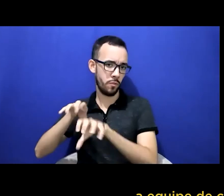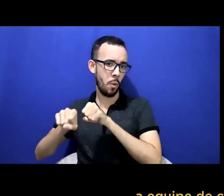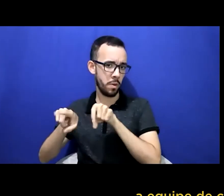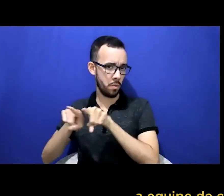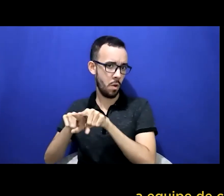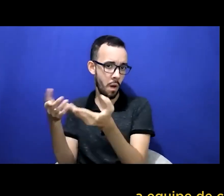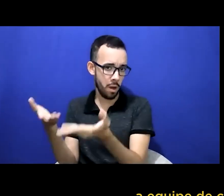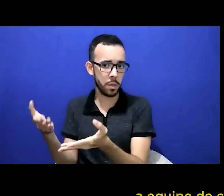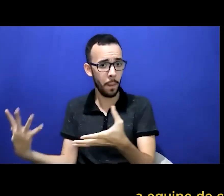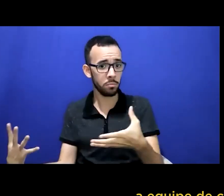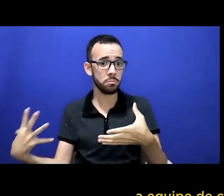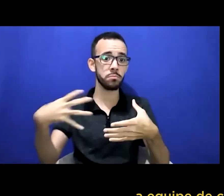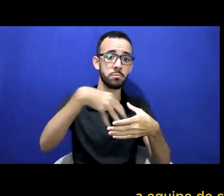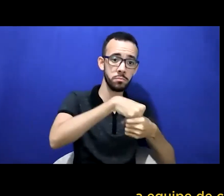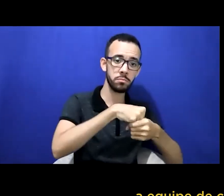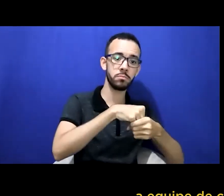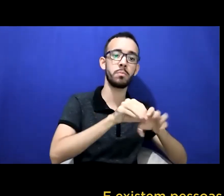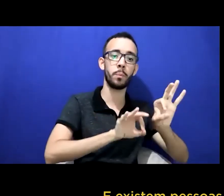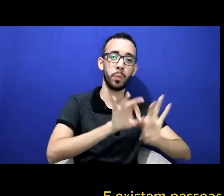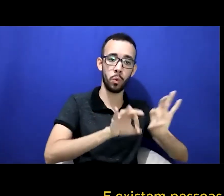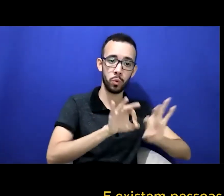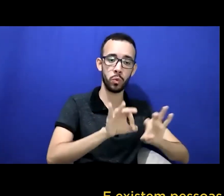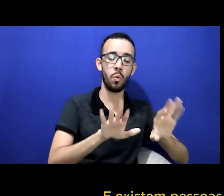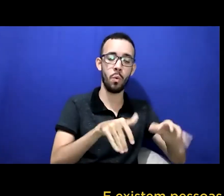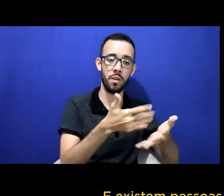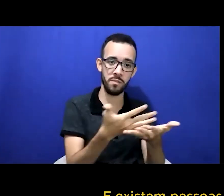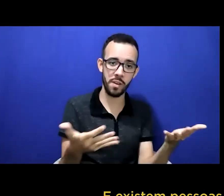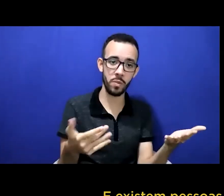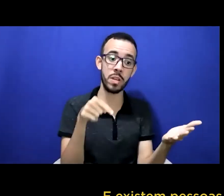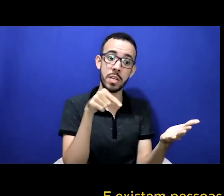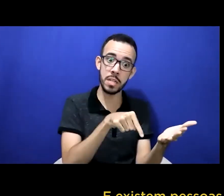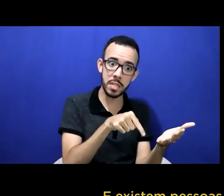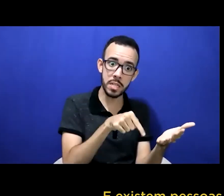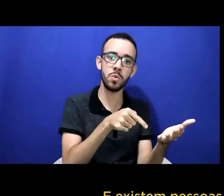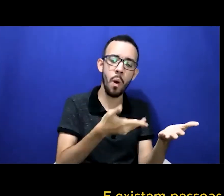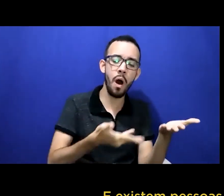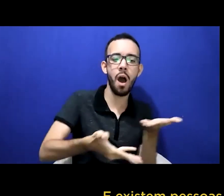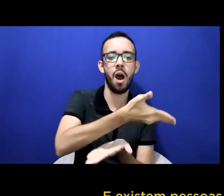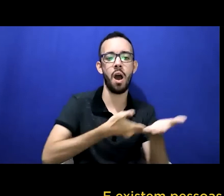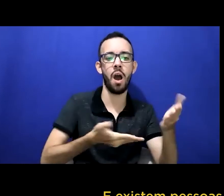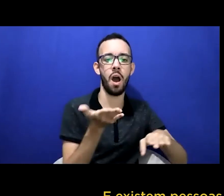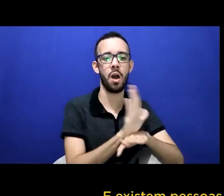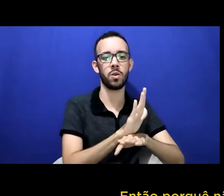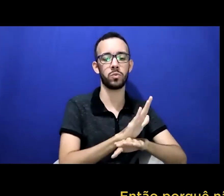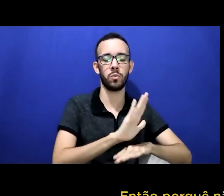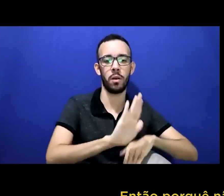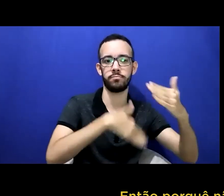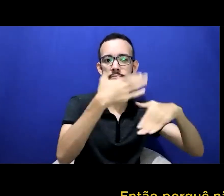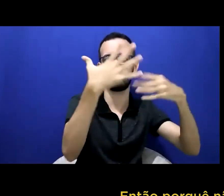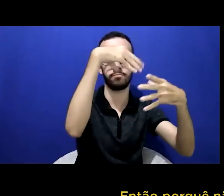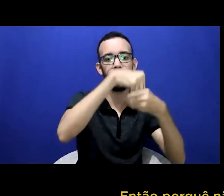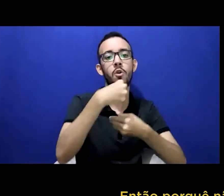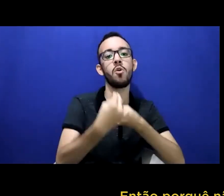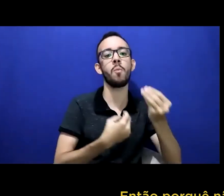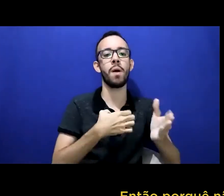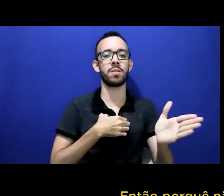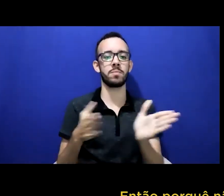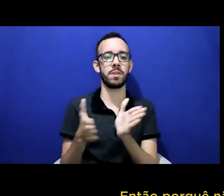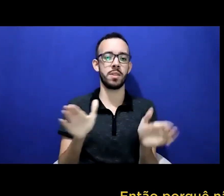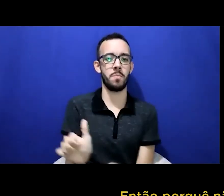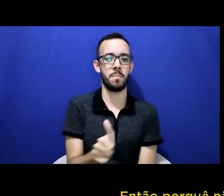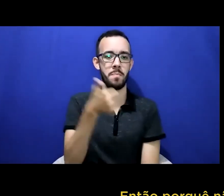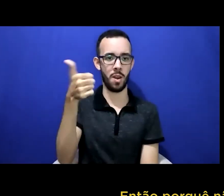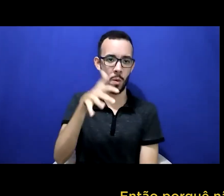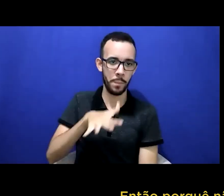fazer a divulgação do evento e existem pessoas com deficiência que são formadas nessa área. Então, por que não trazer